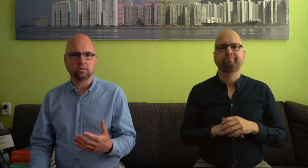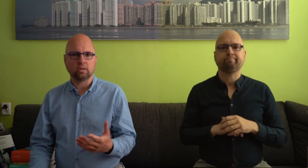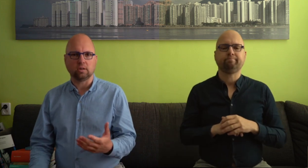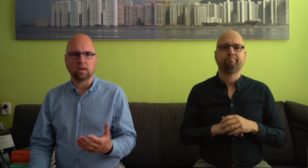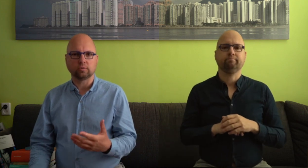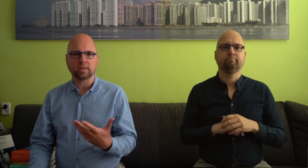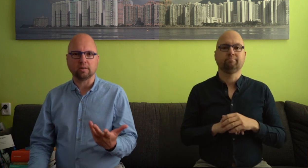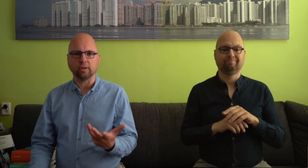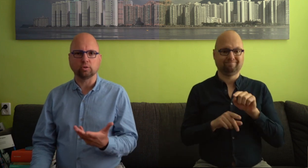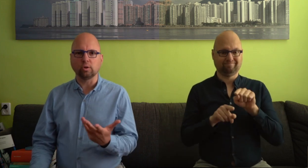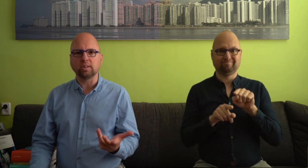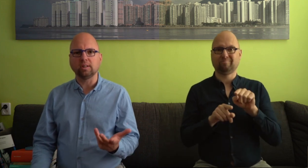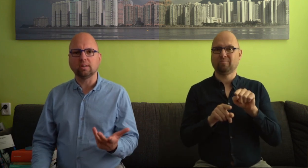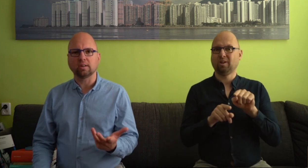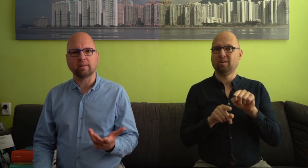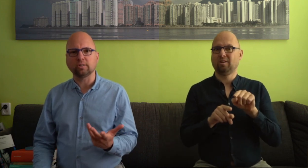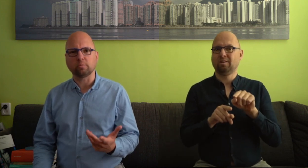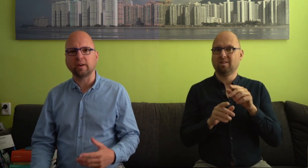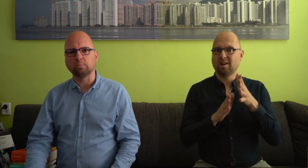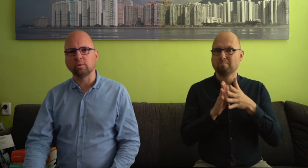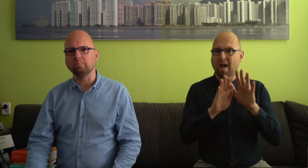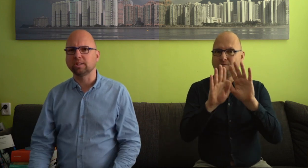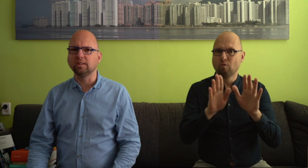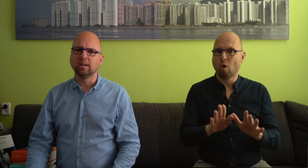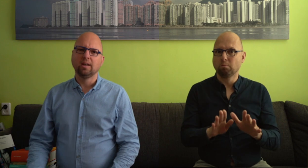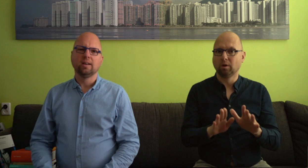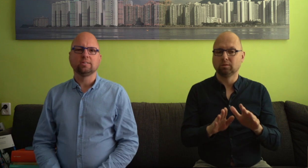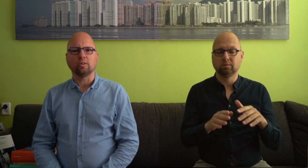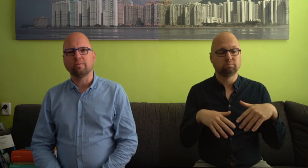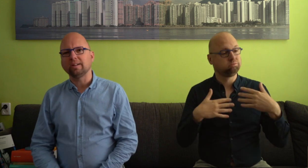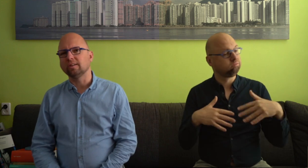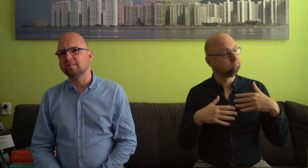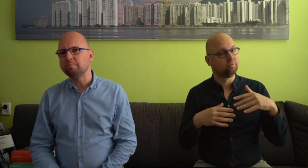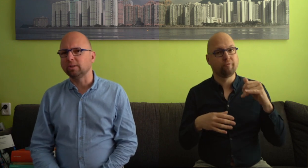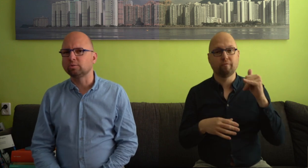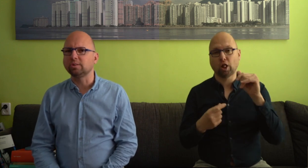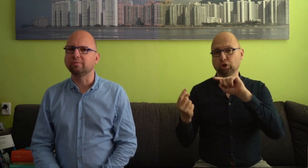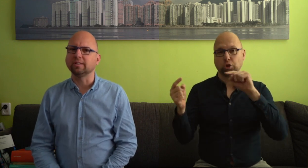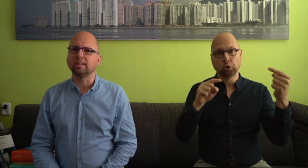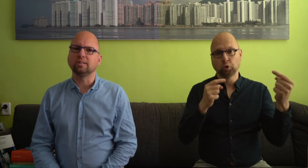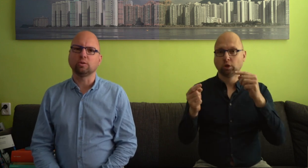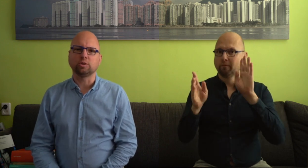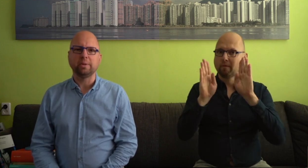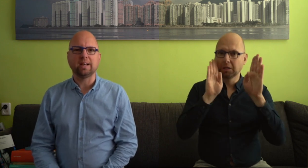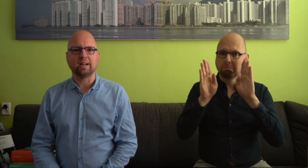trouwens verschrikkelijk veel discussie geweest op Facebook. En misschien is dat ook wel het type discussie van de social media